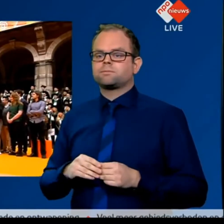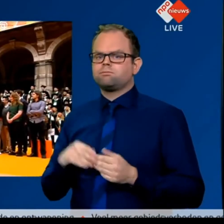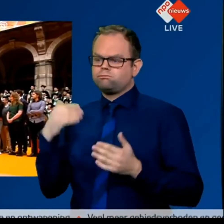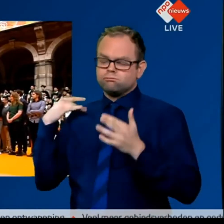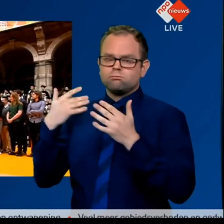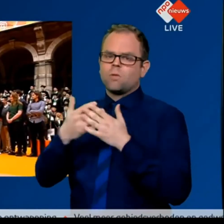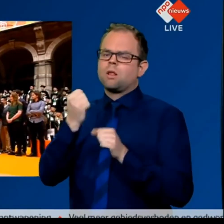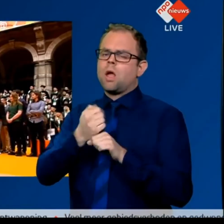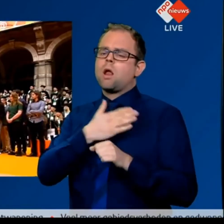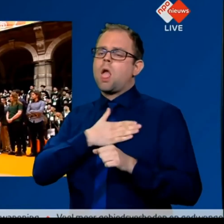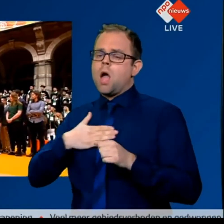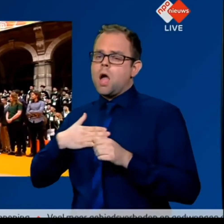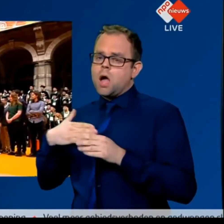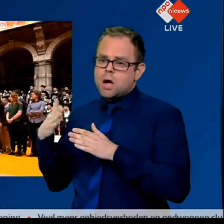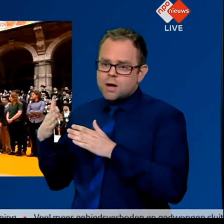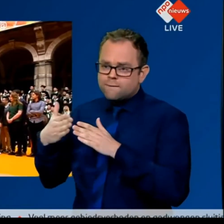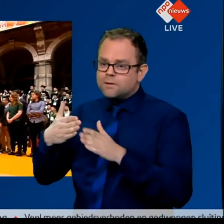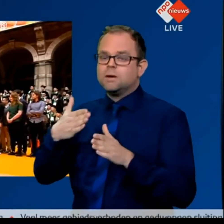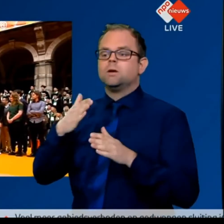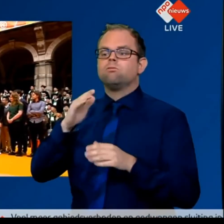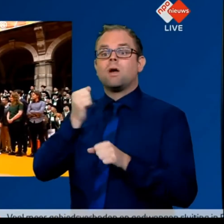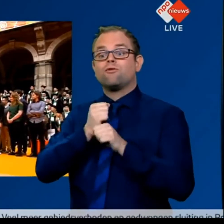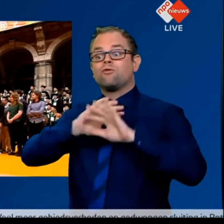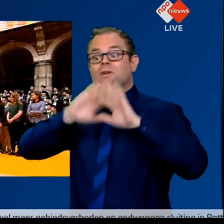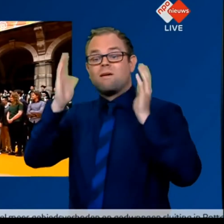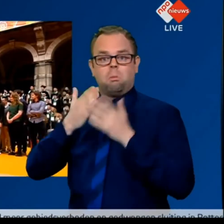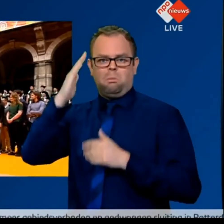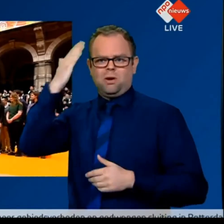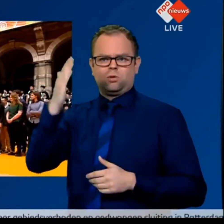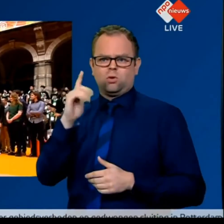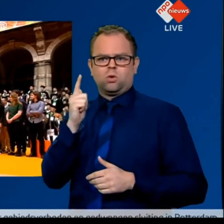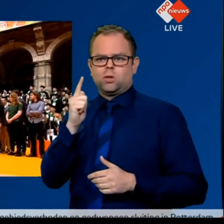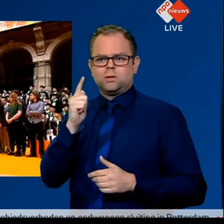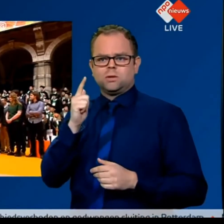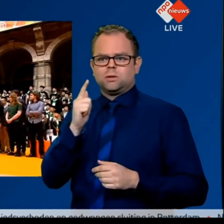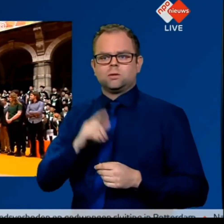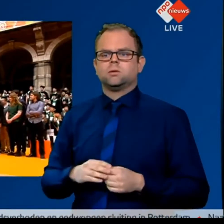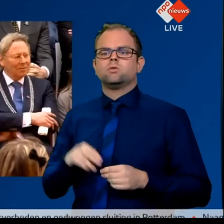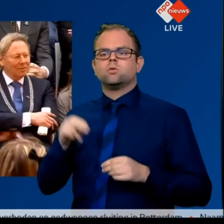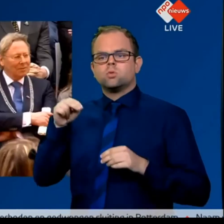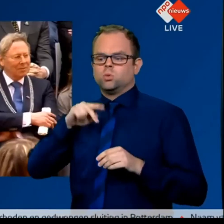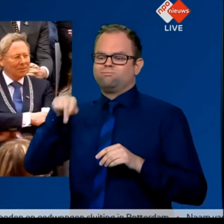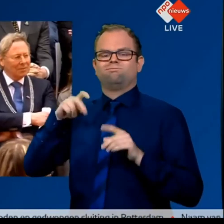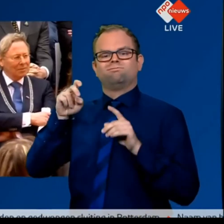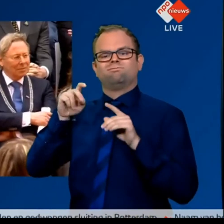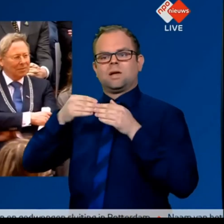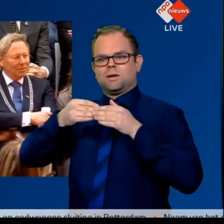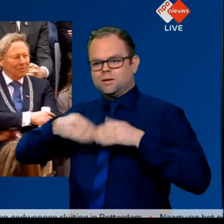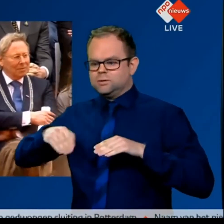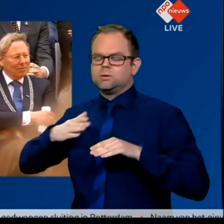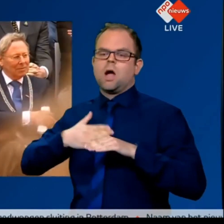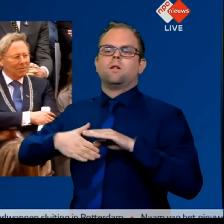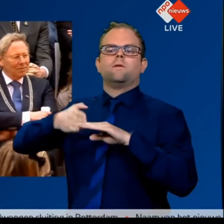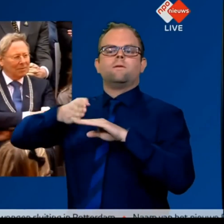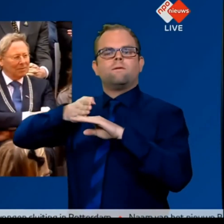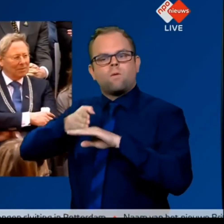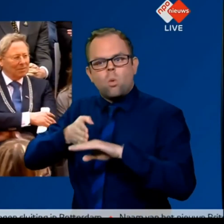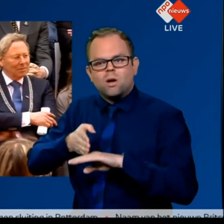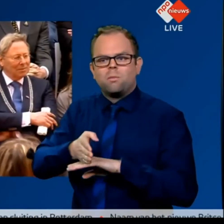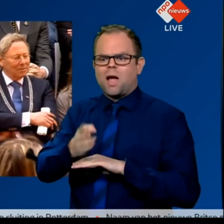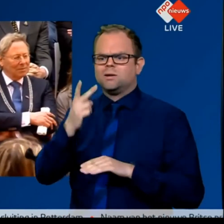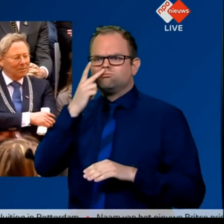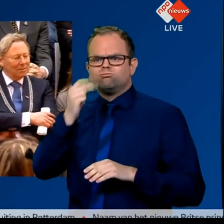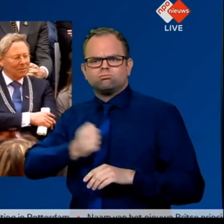Ver voorbij onze huidige horizon. Heel spannend en avontuurlijk. Een weg van meer dan 30 jaar.